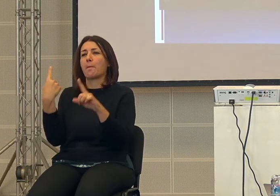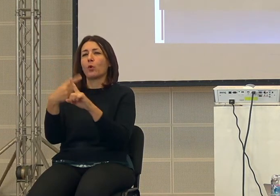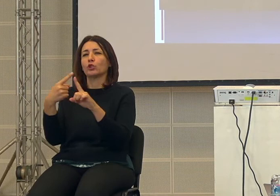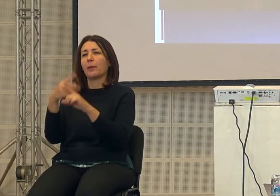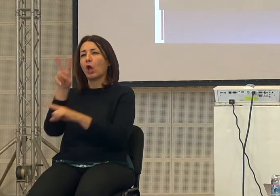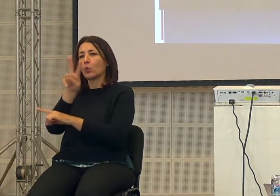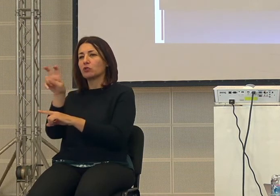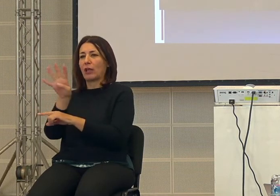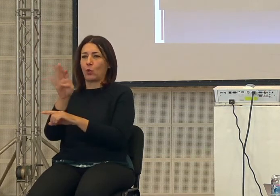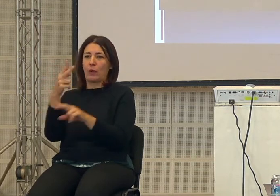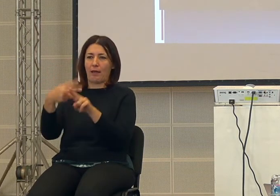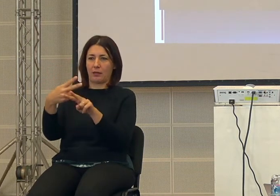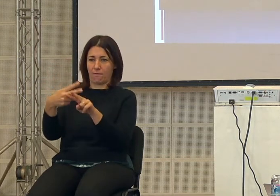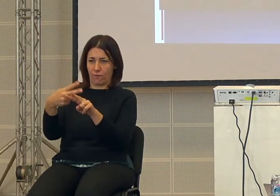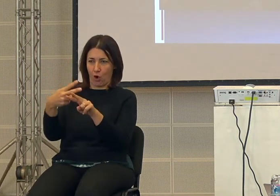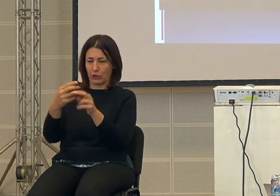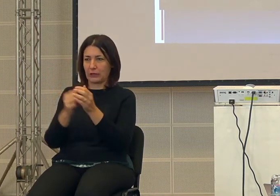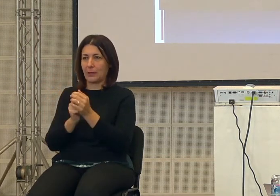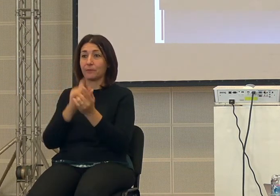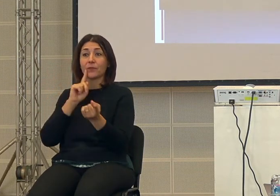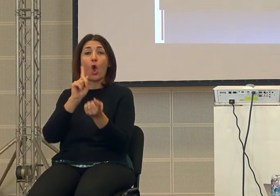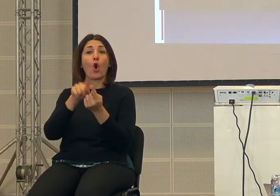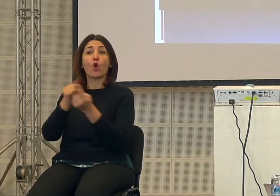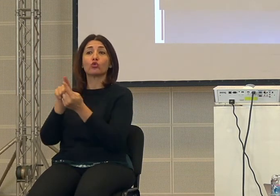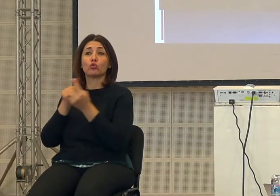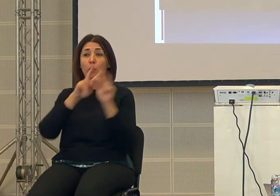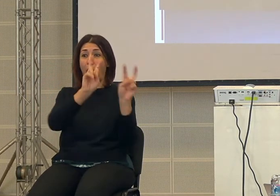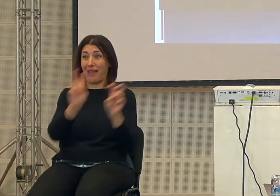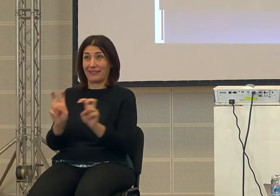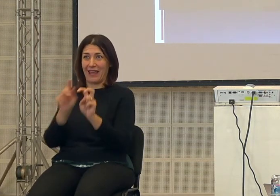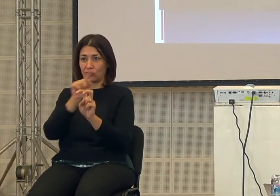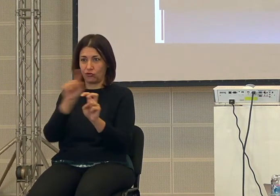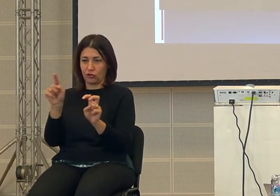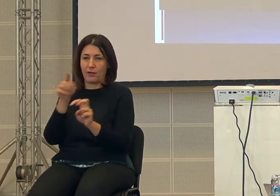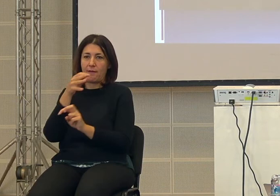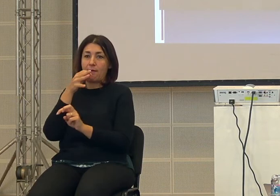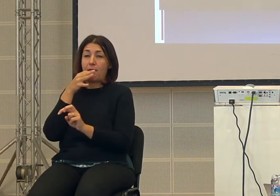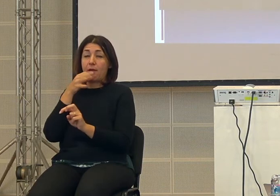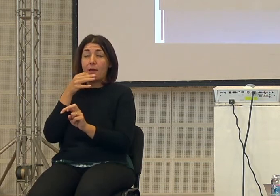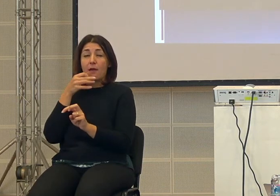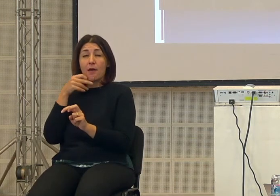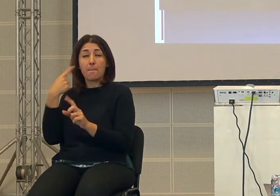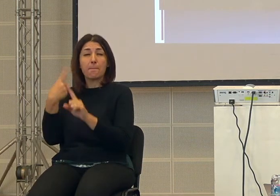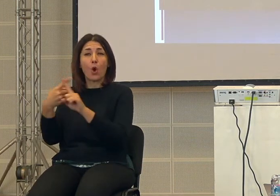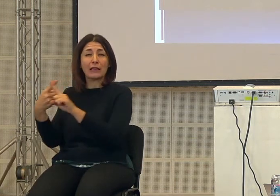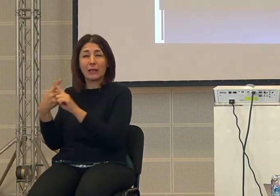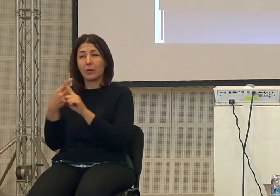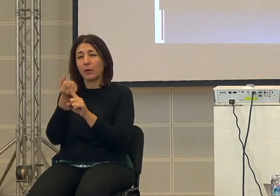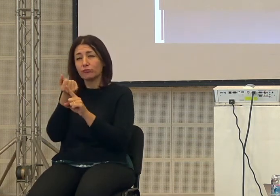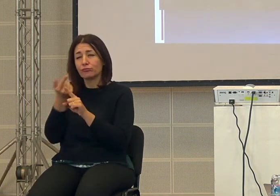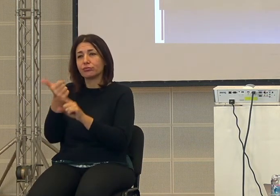volte il consumo di energia che l'energia e la capacità di energia si è moltiplicata per